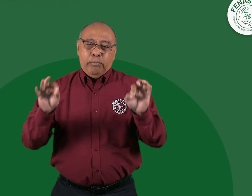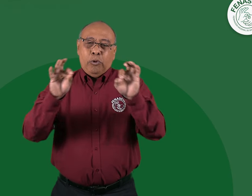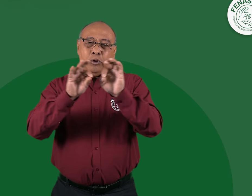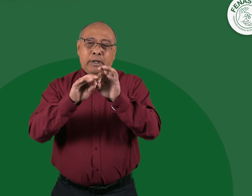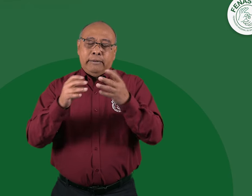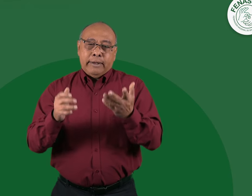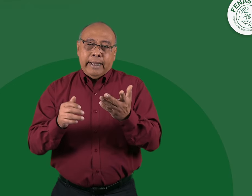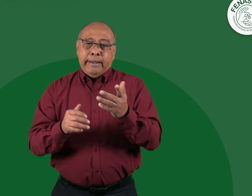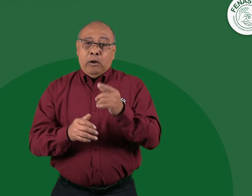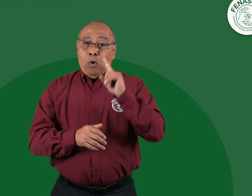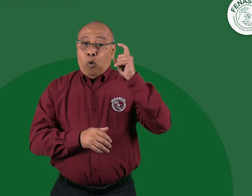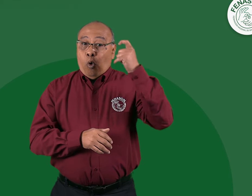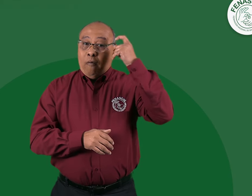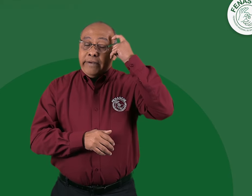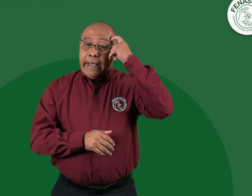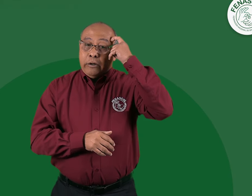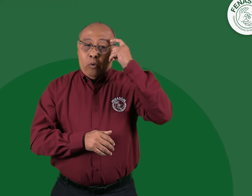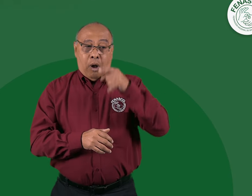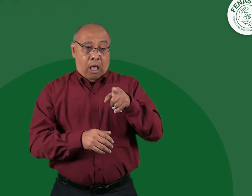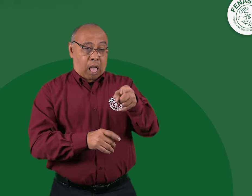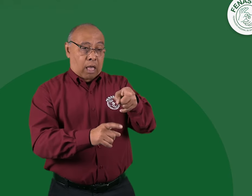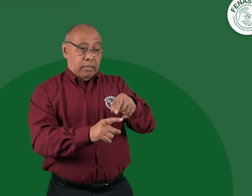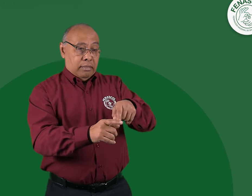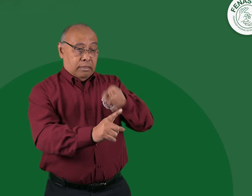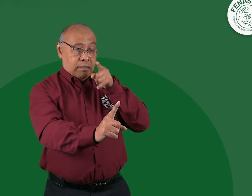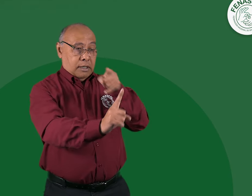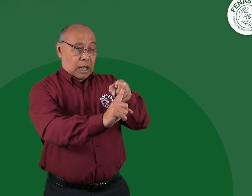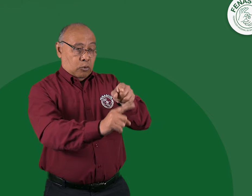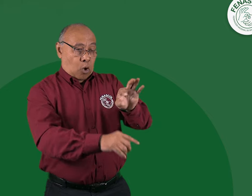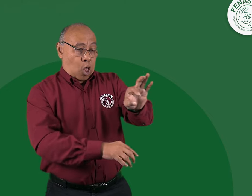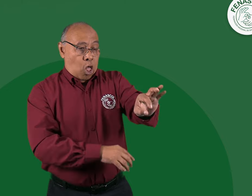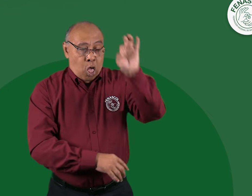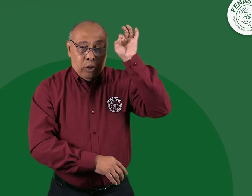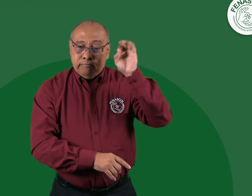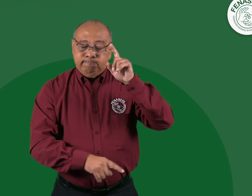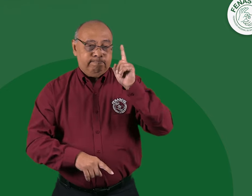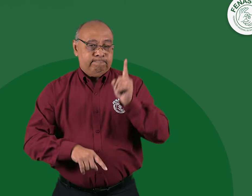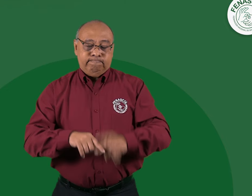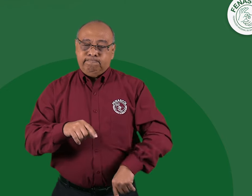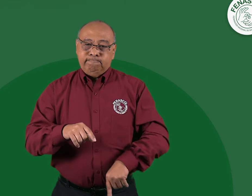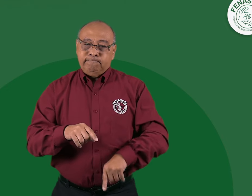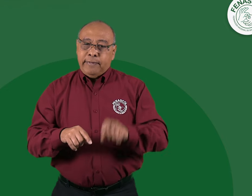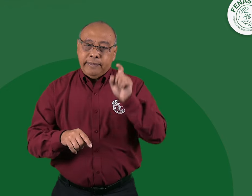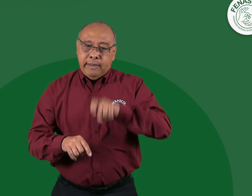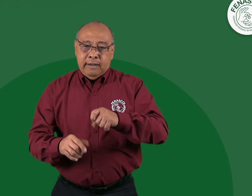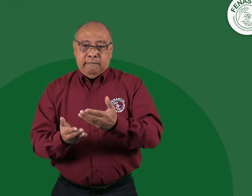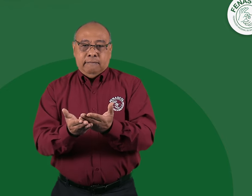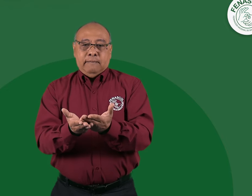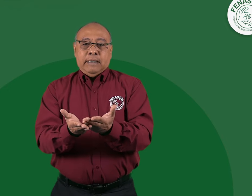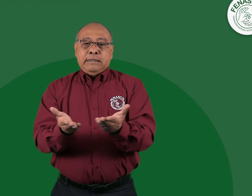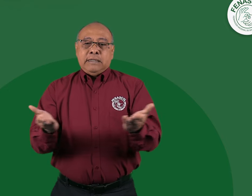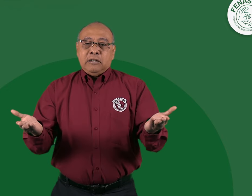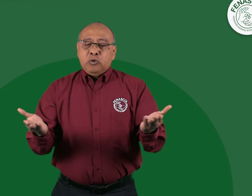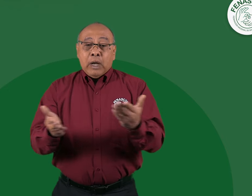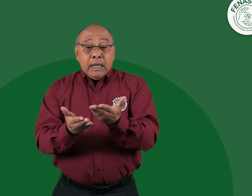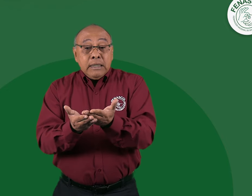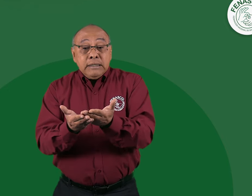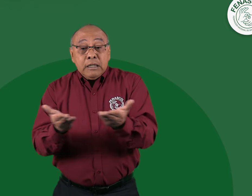no pueden escoger de manera directa y debe existir un proceso de licitación pública dirigida a las organizaciones sin